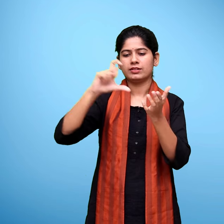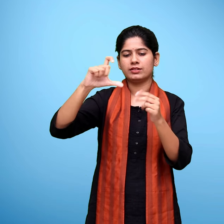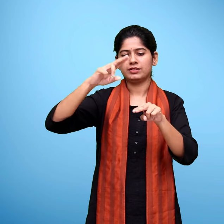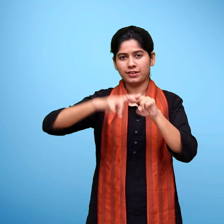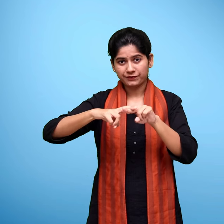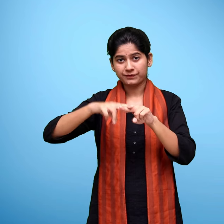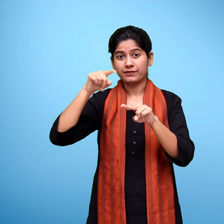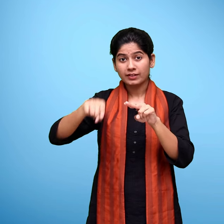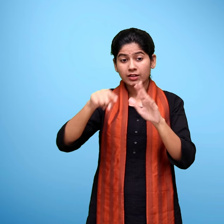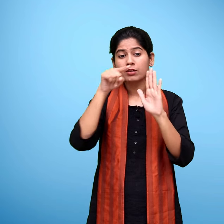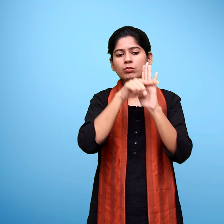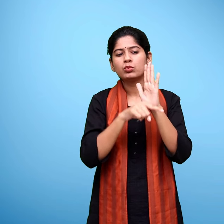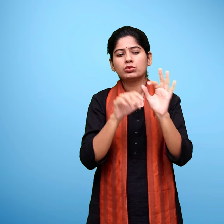राश्ट्रिय संचालन समती